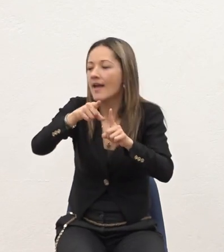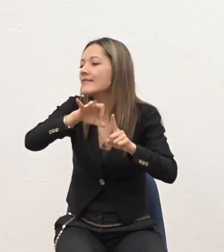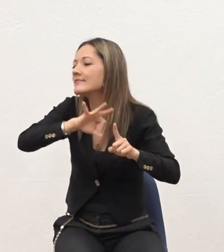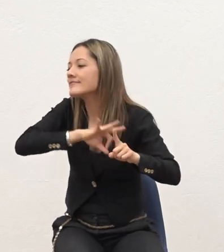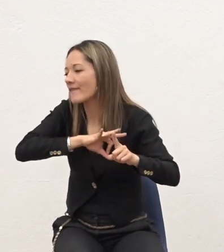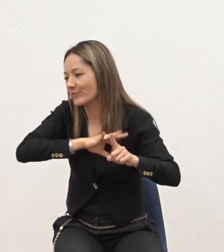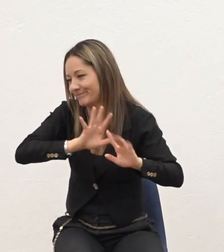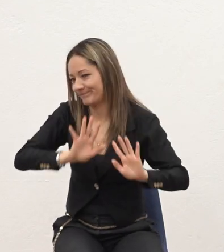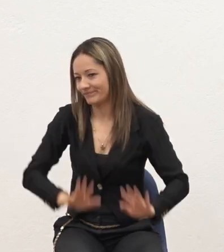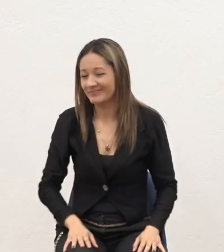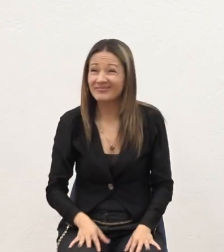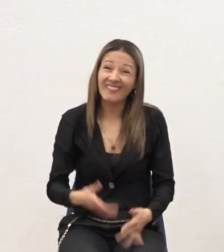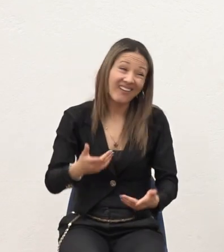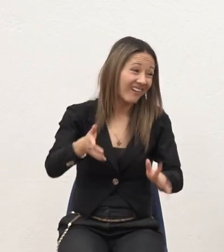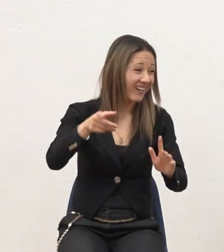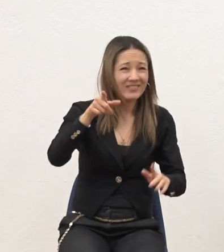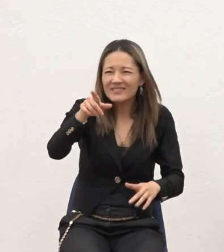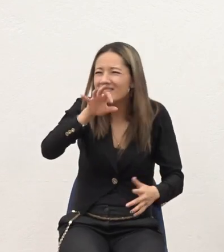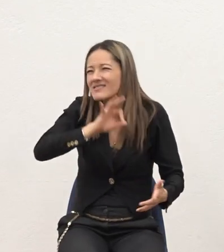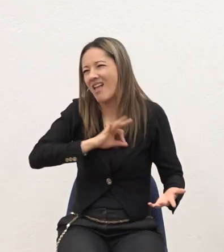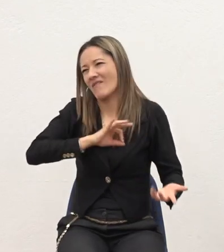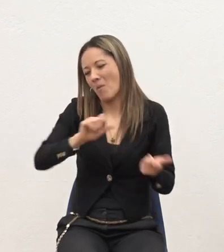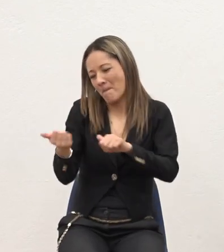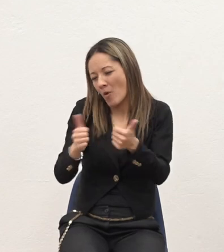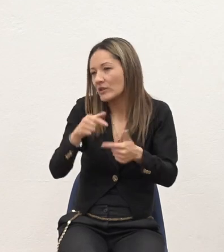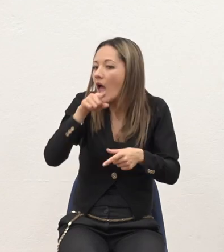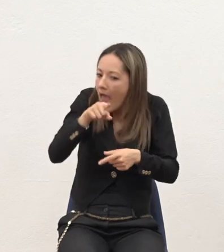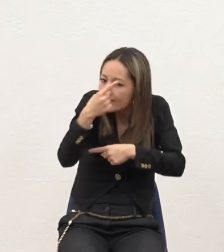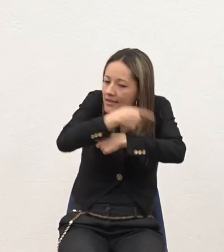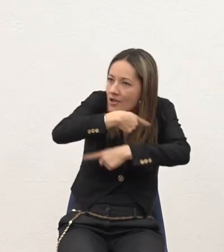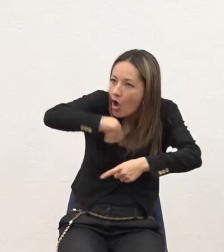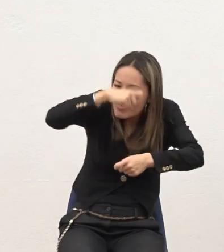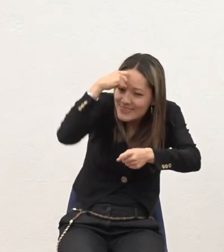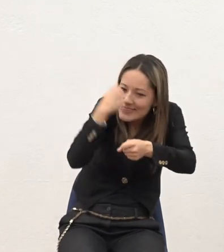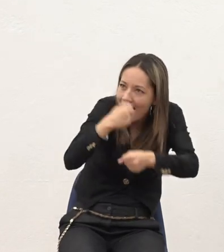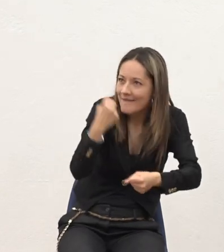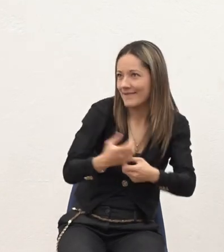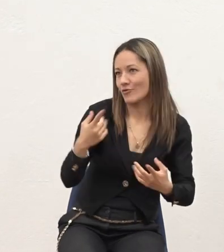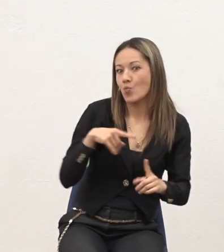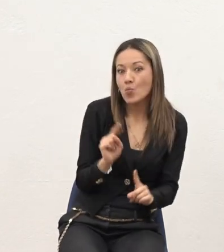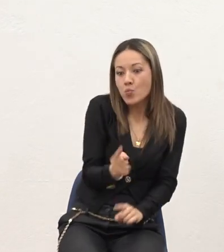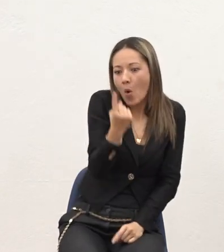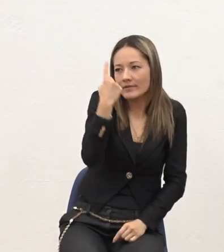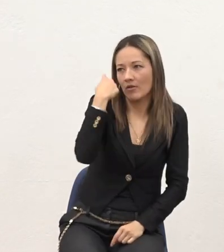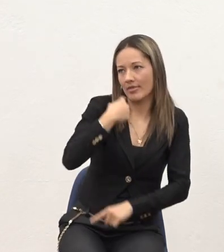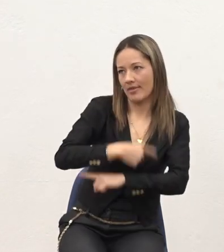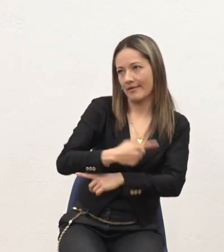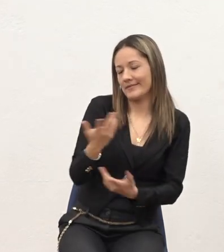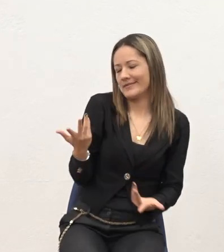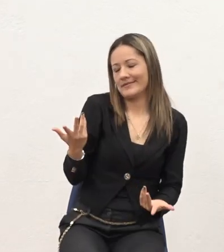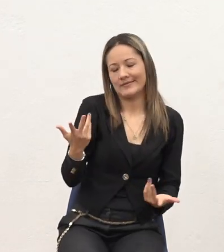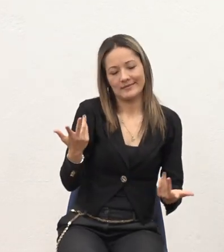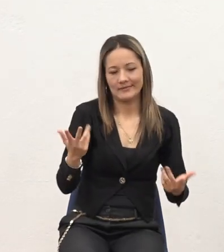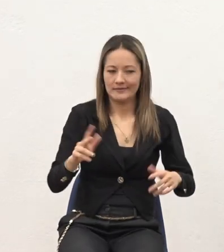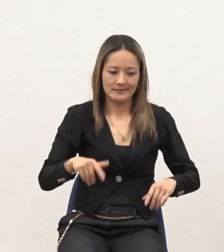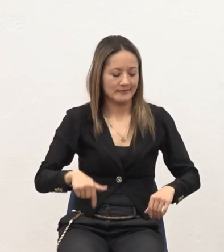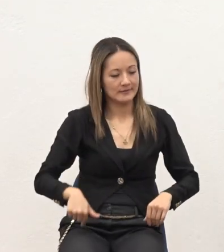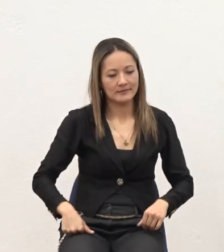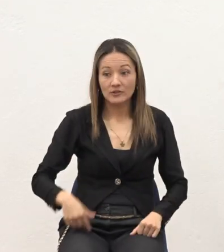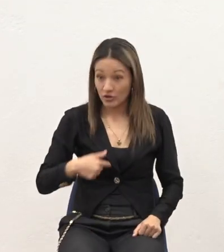No señor Pero pues Preciso tú pones bautizos El día que yo trabajo Y es el único día Pues tú entiendes Entonces así O sea Literalmente Le